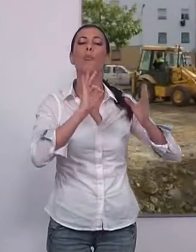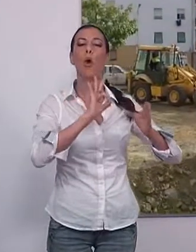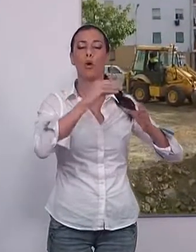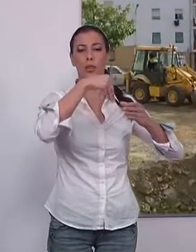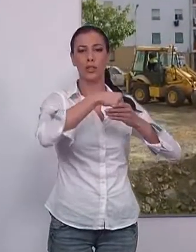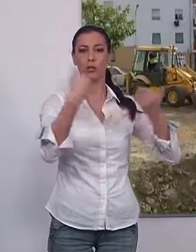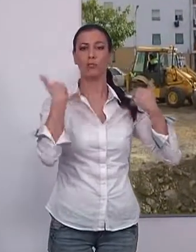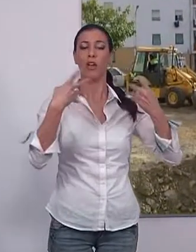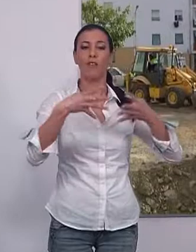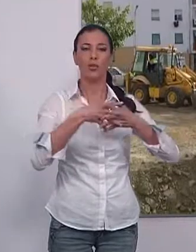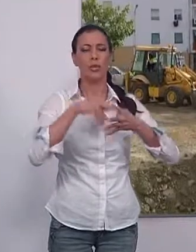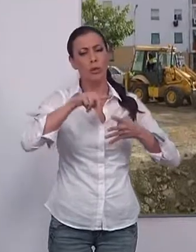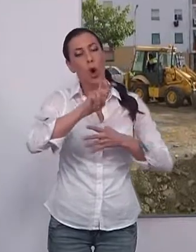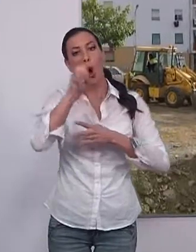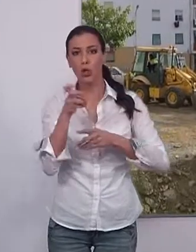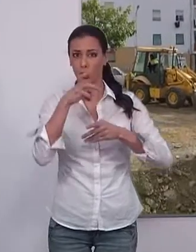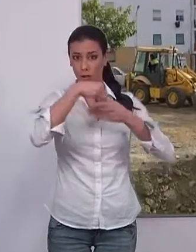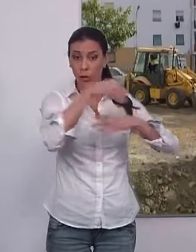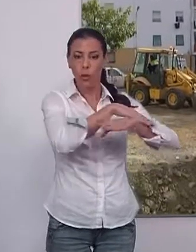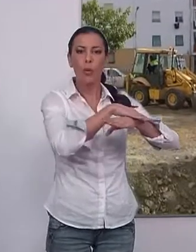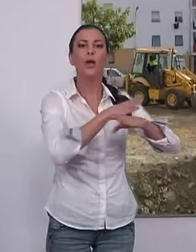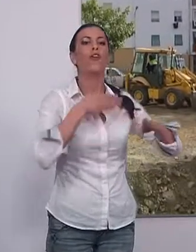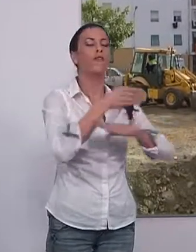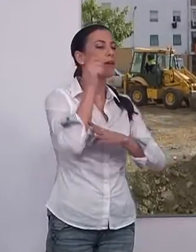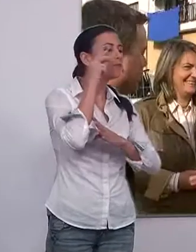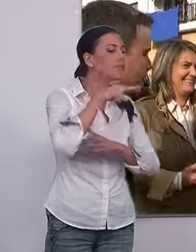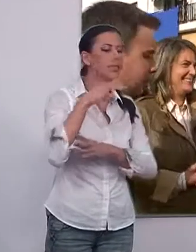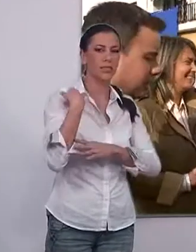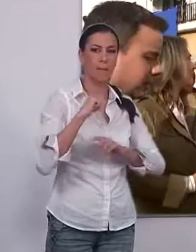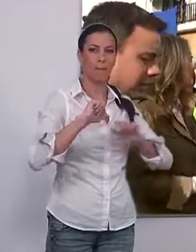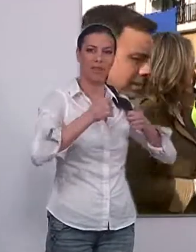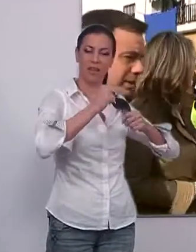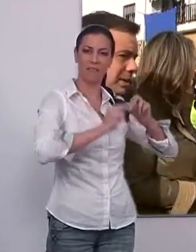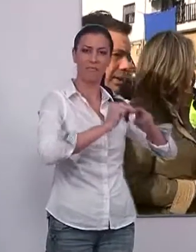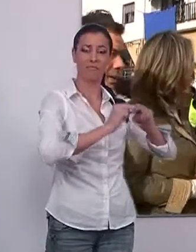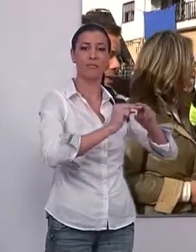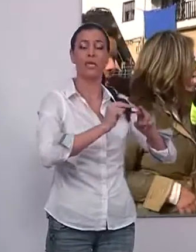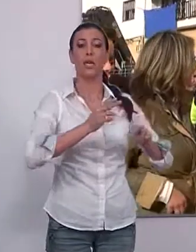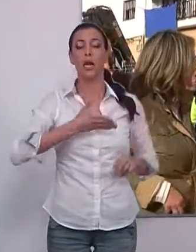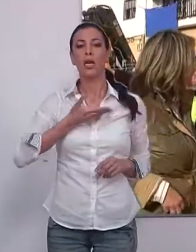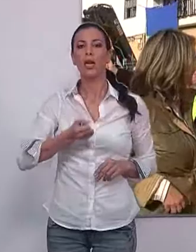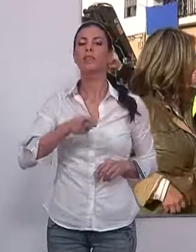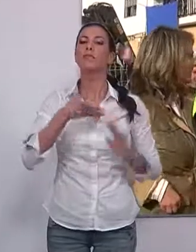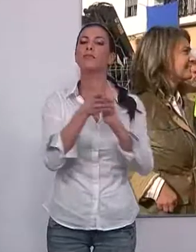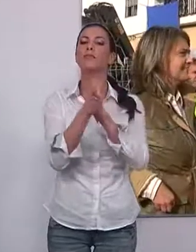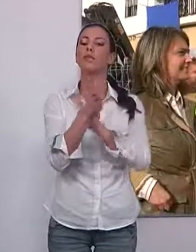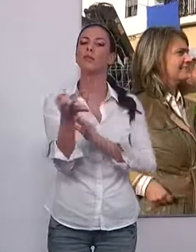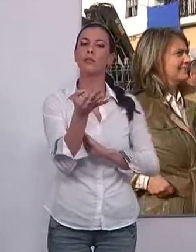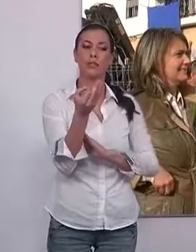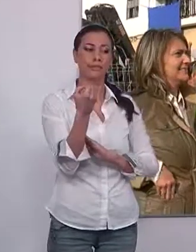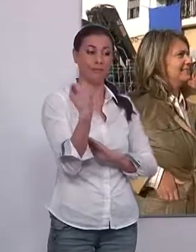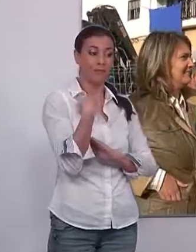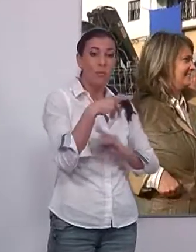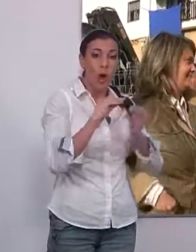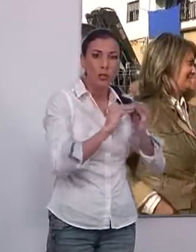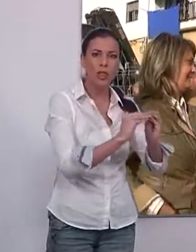Infraestructuras y otros miembros del equipo de gobierno, giraron una visita al trabajo ya iniciado. La alcaldesa indicó